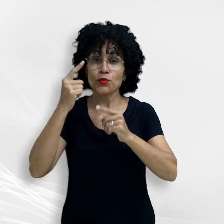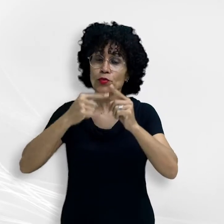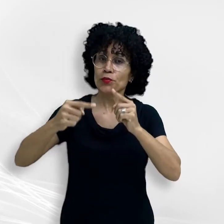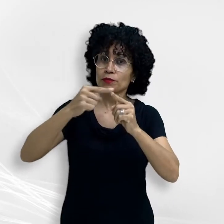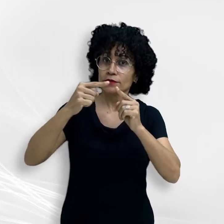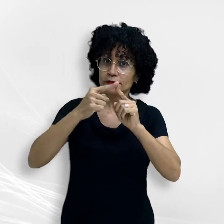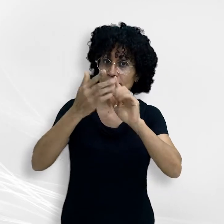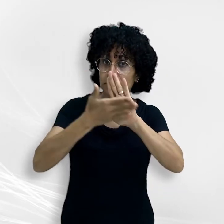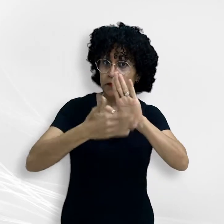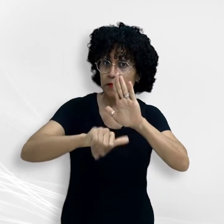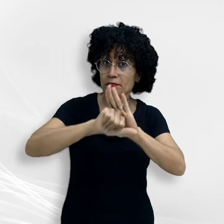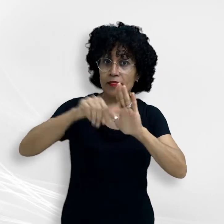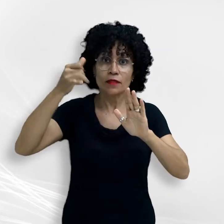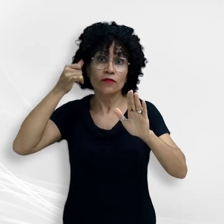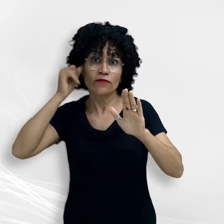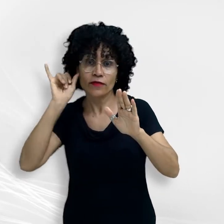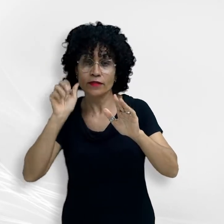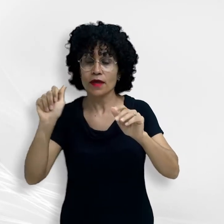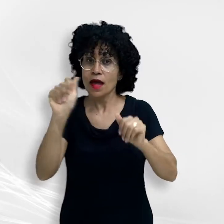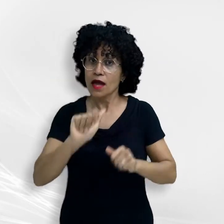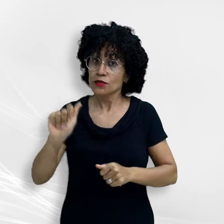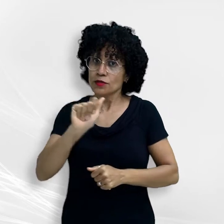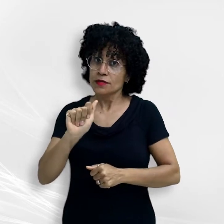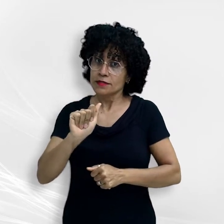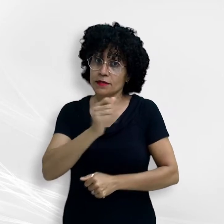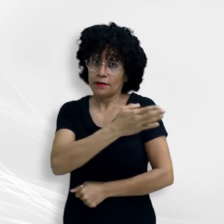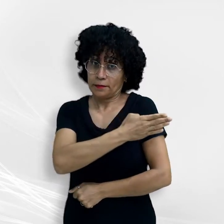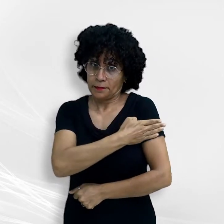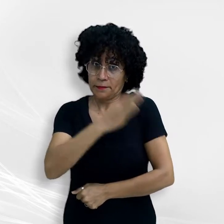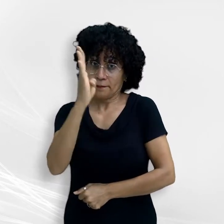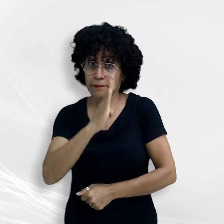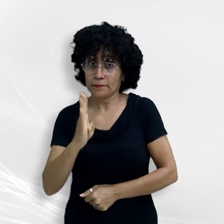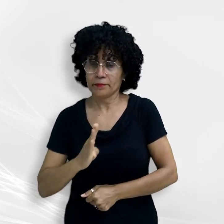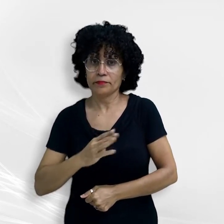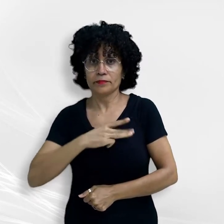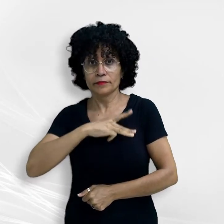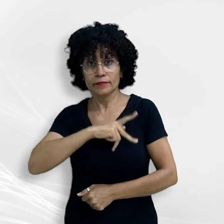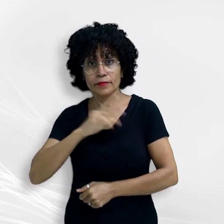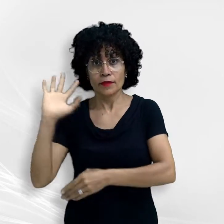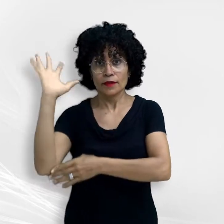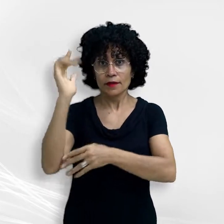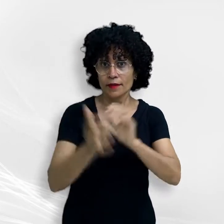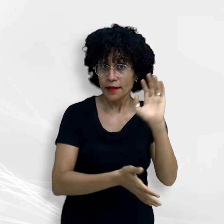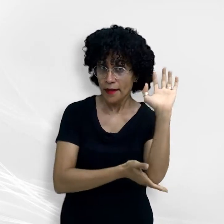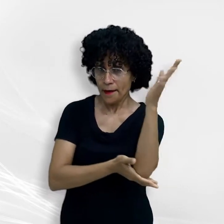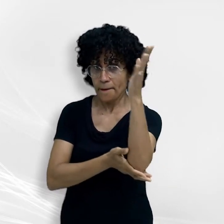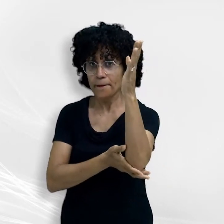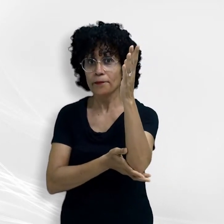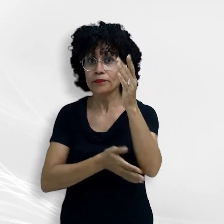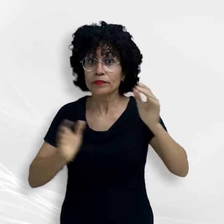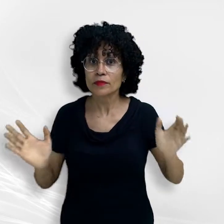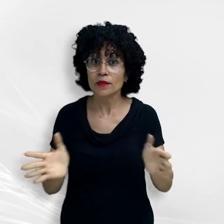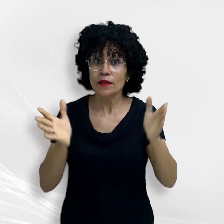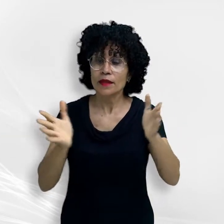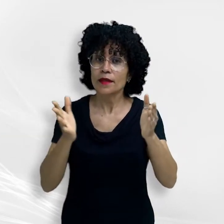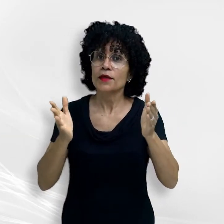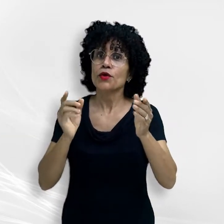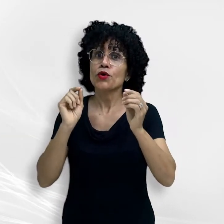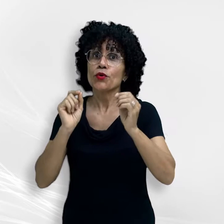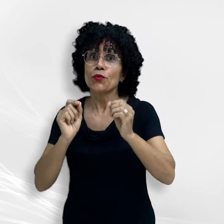Ambientais na Amazônia, a Associação Brasileira dos Membros do Ministério Público de Meio Ambiente, a Abrampa, promove um webinar na